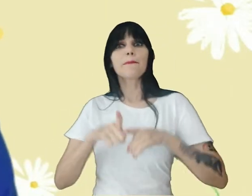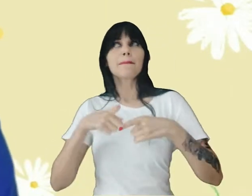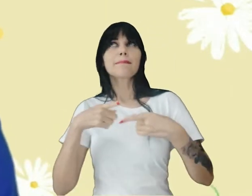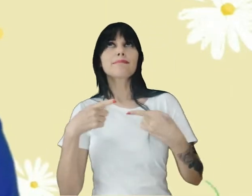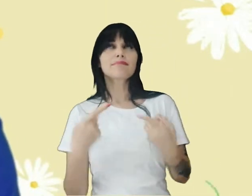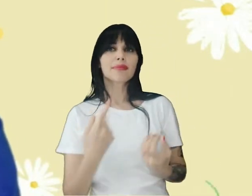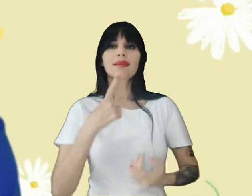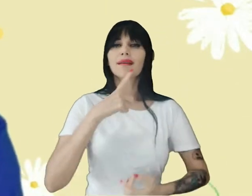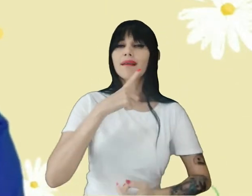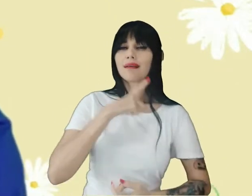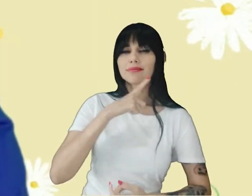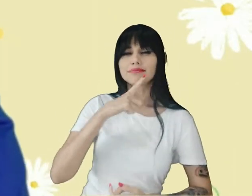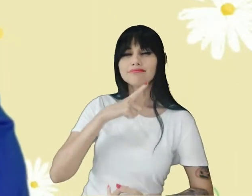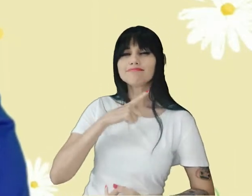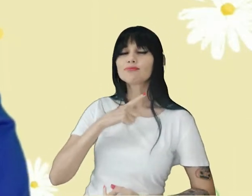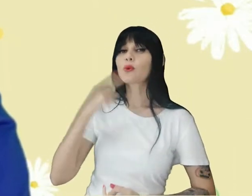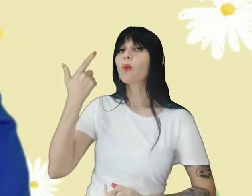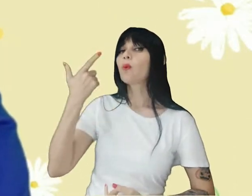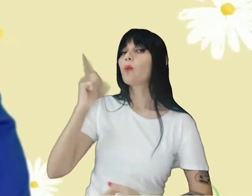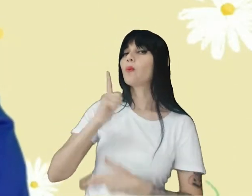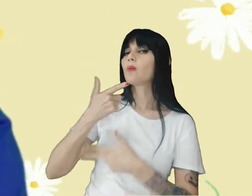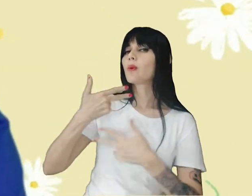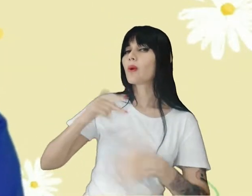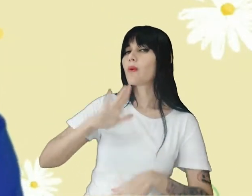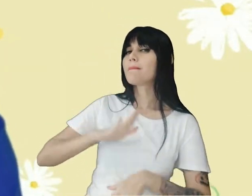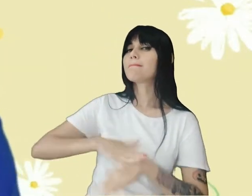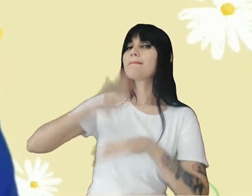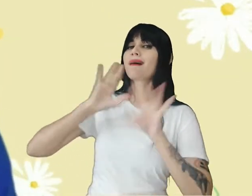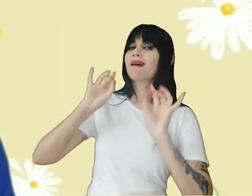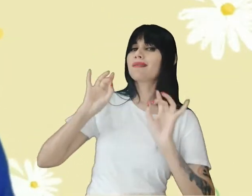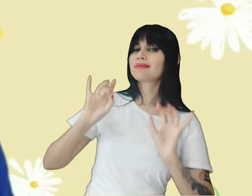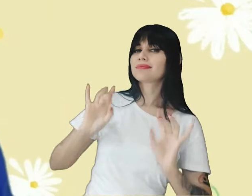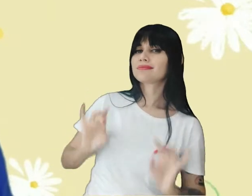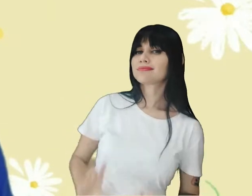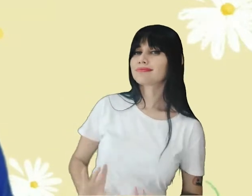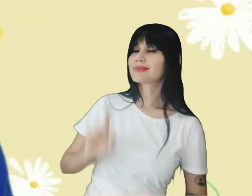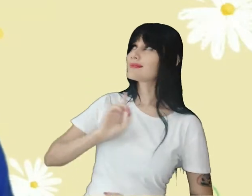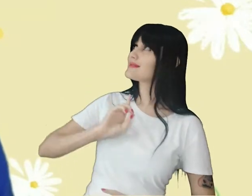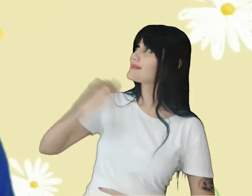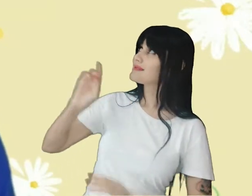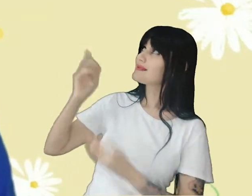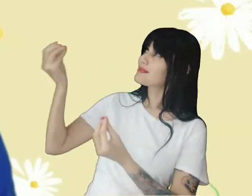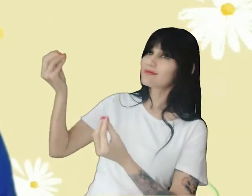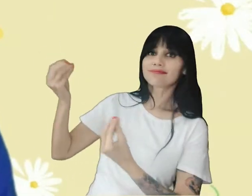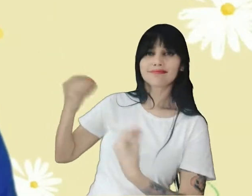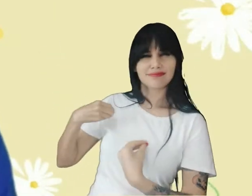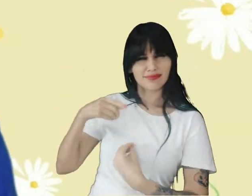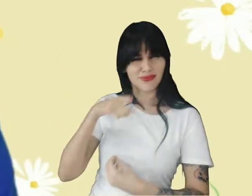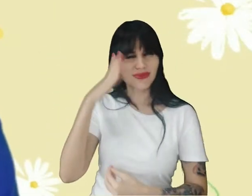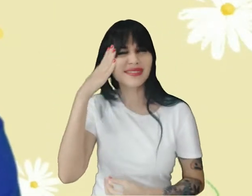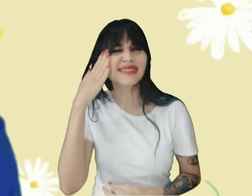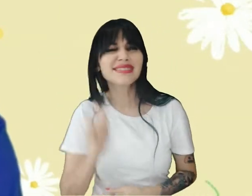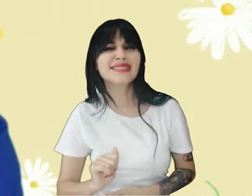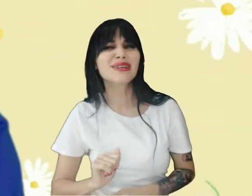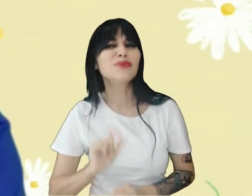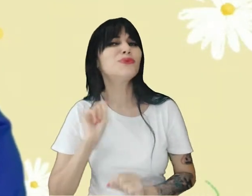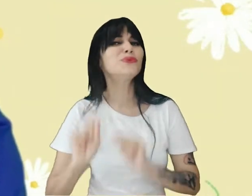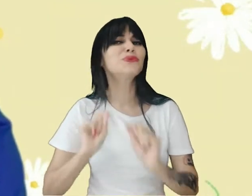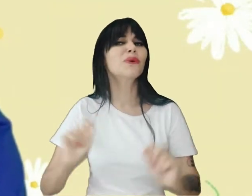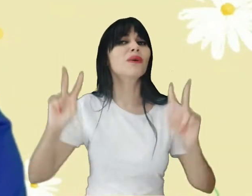Um bem mais precioso Que Deus nos concedeu Vocês sabem do que estou falando?